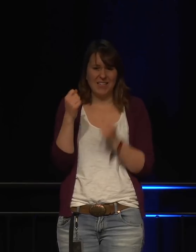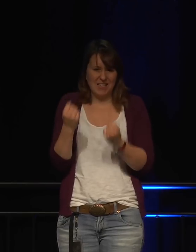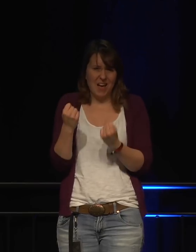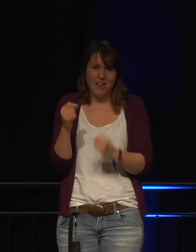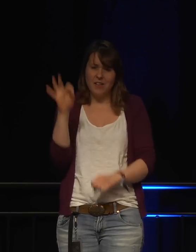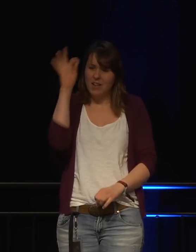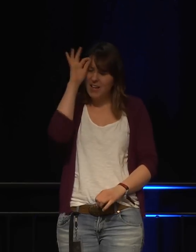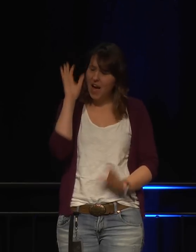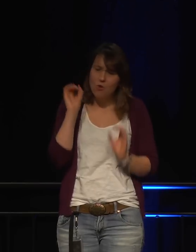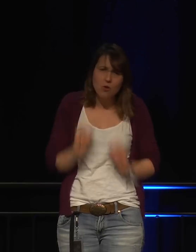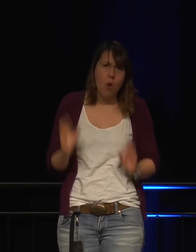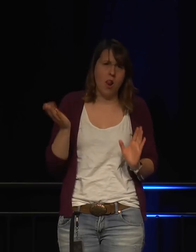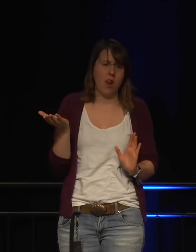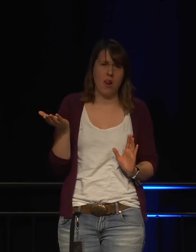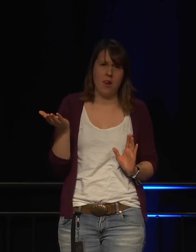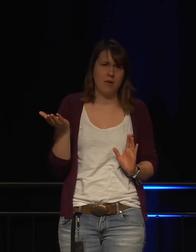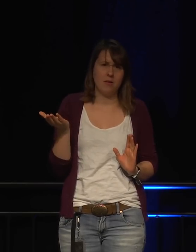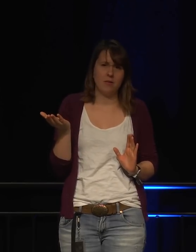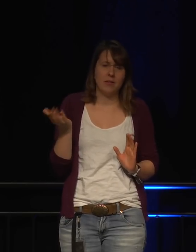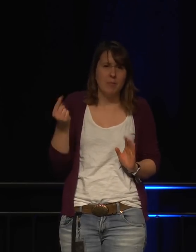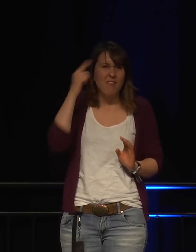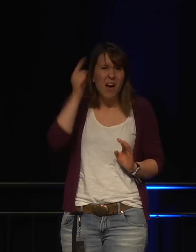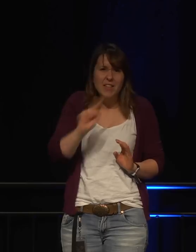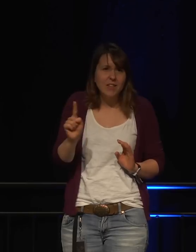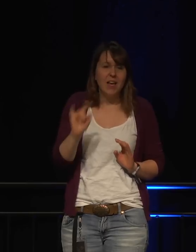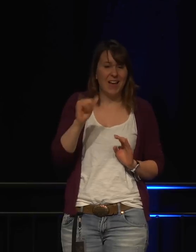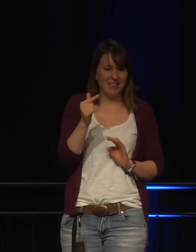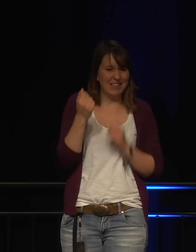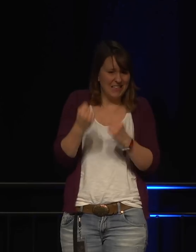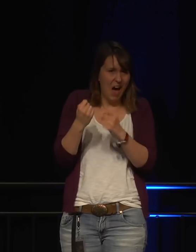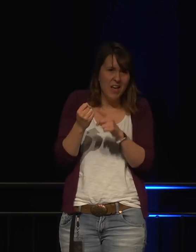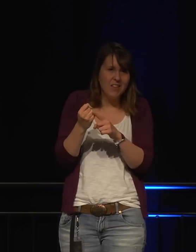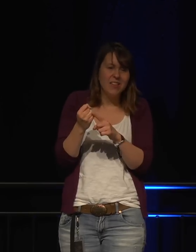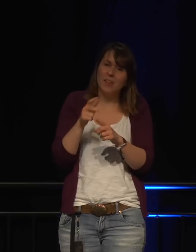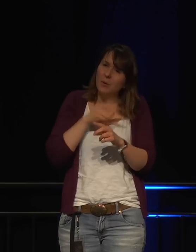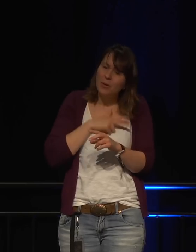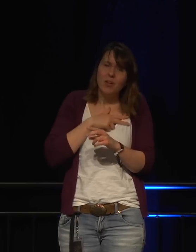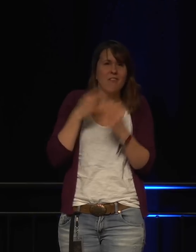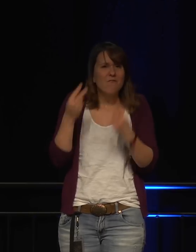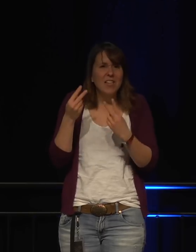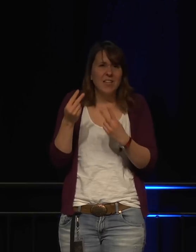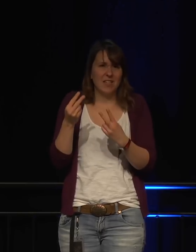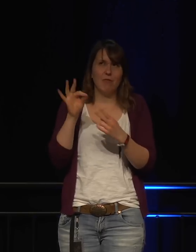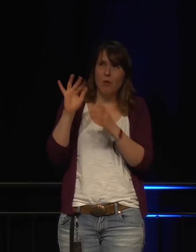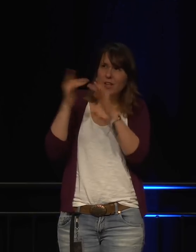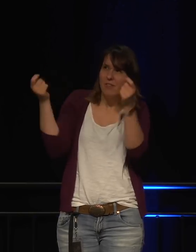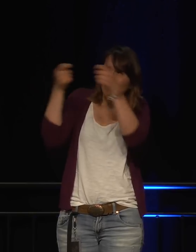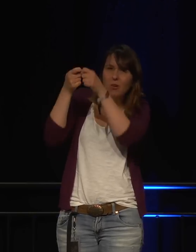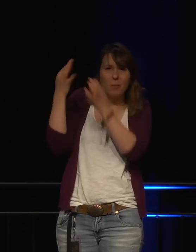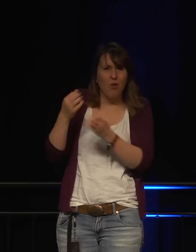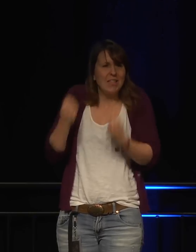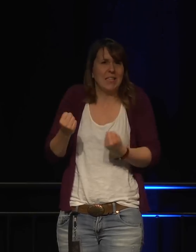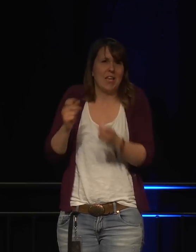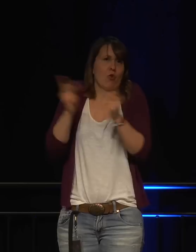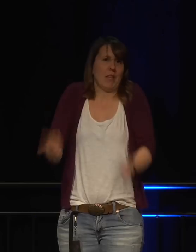Sie hatten eigentlich kein Wissen, was darüber, was denn so wirklich wichtig sein könnte im Bereich der Security.